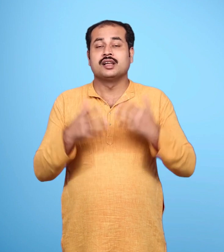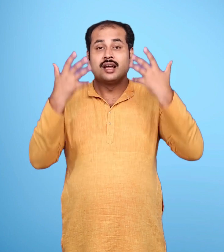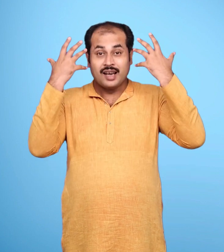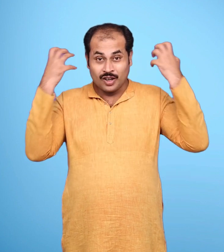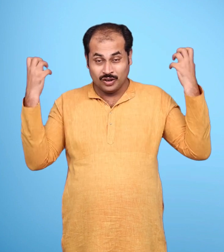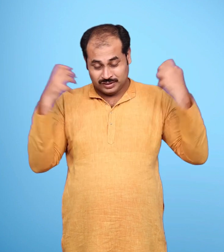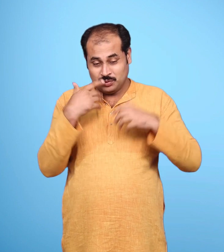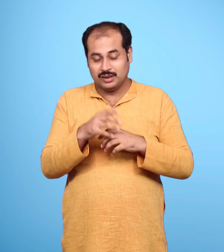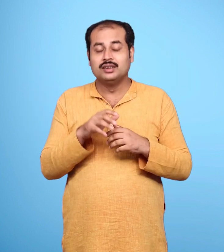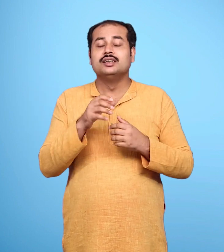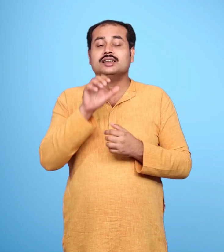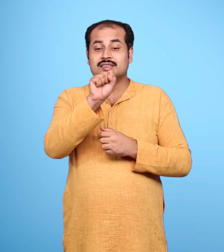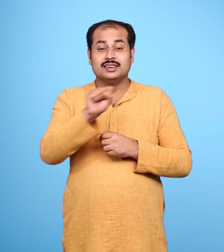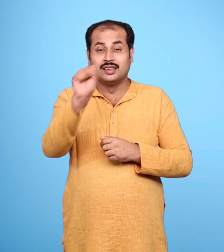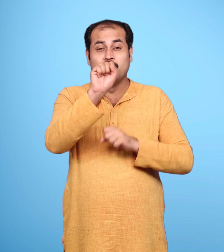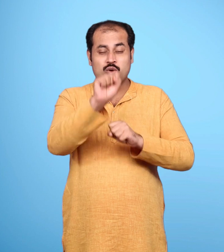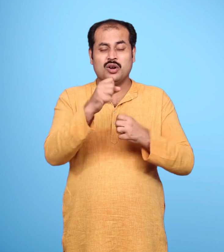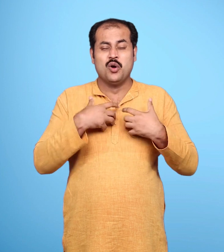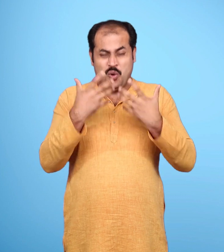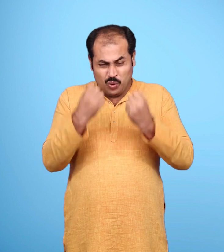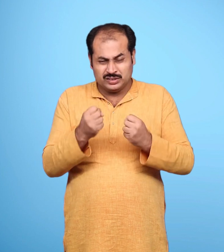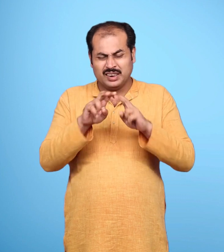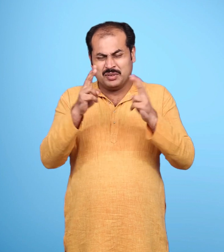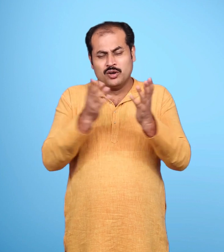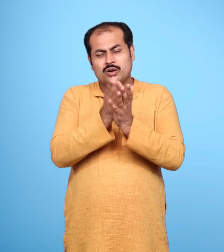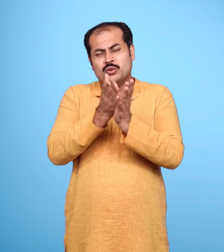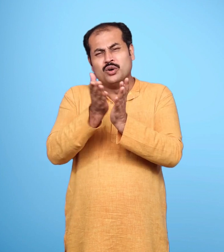रावण ने सब कुछ किया पर सीता का मन नहीं बदला